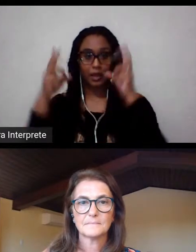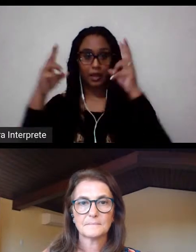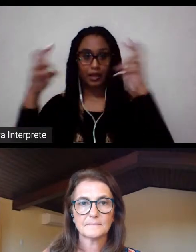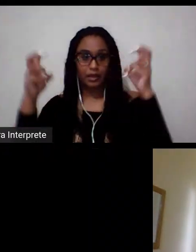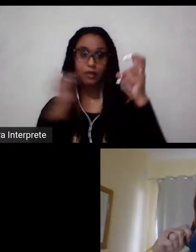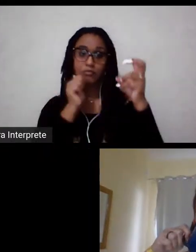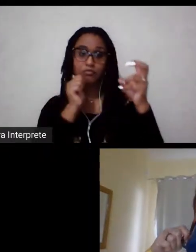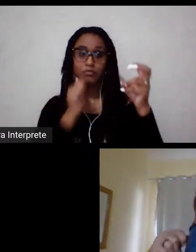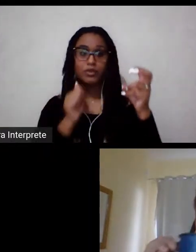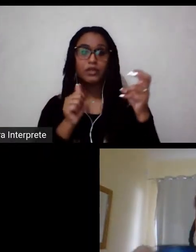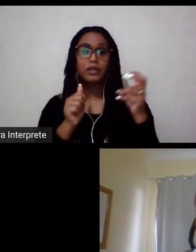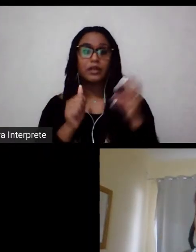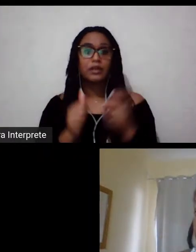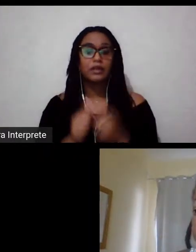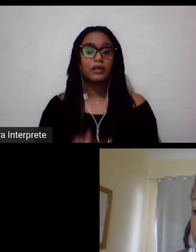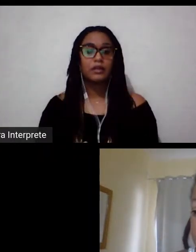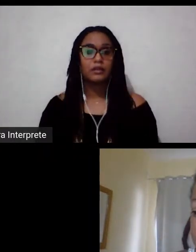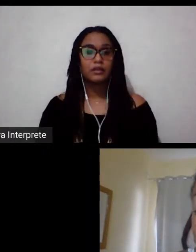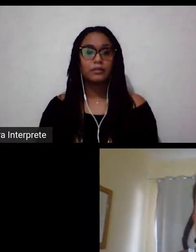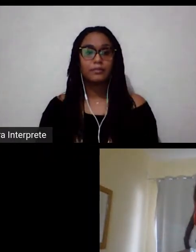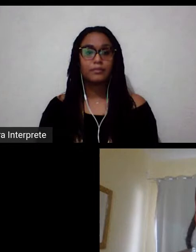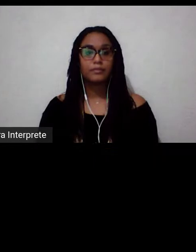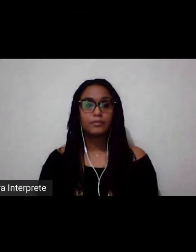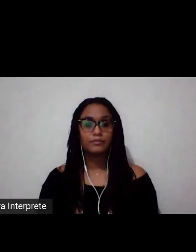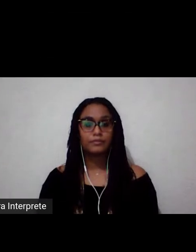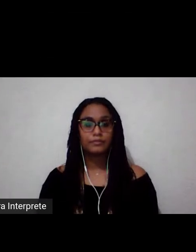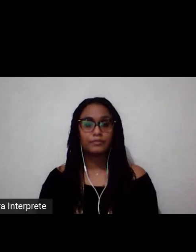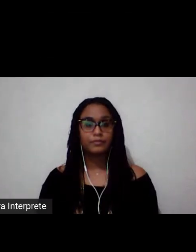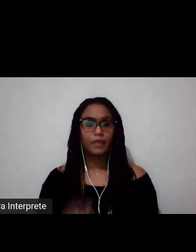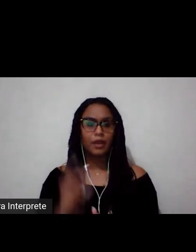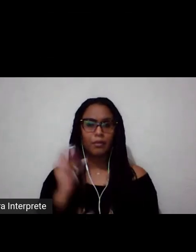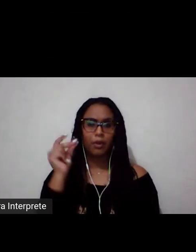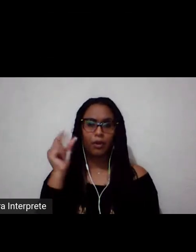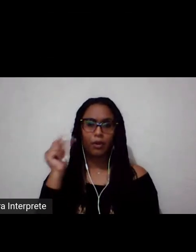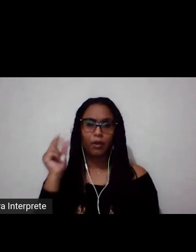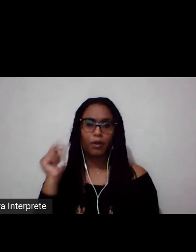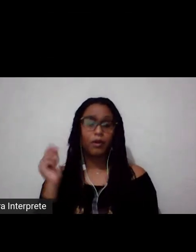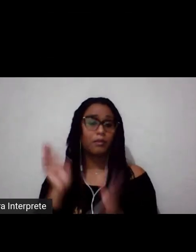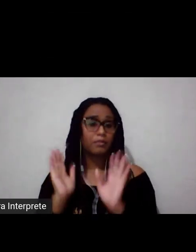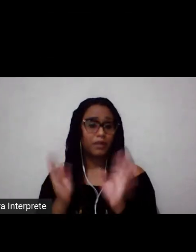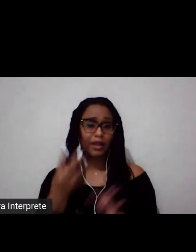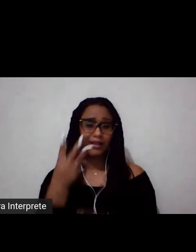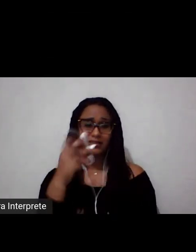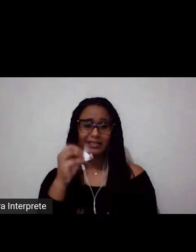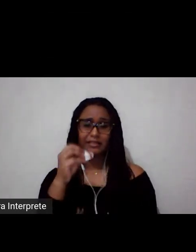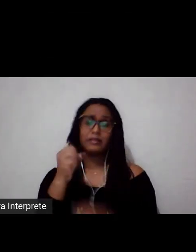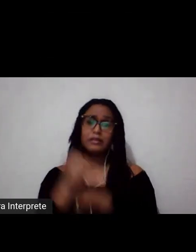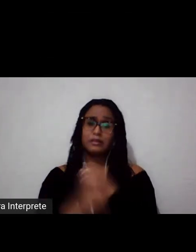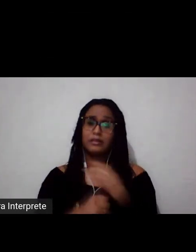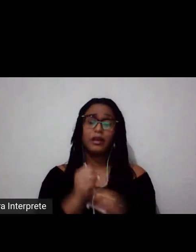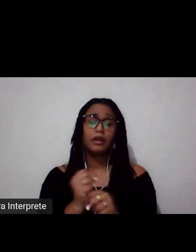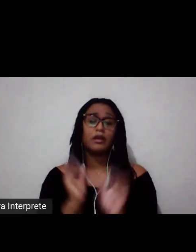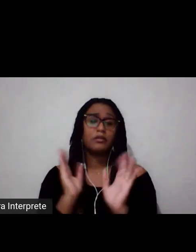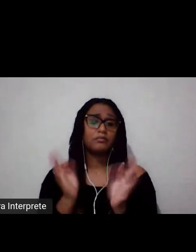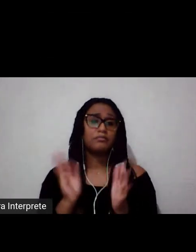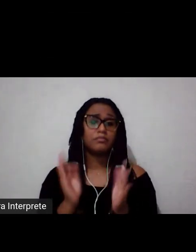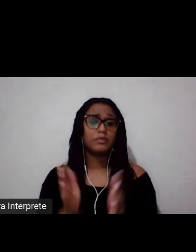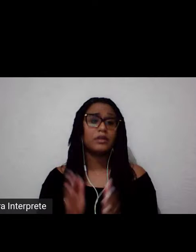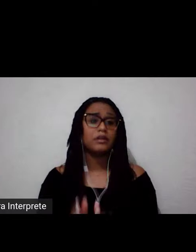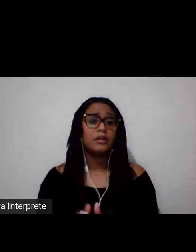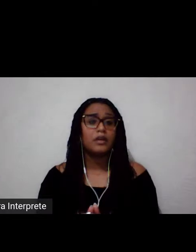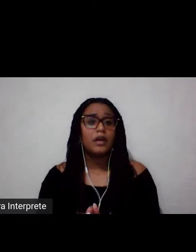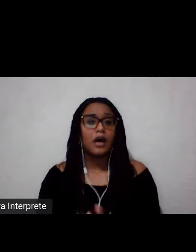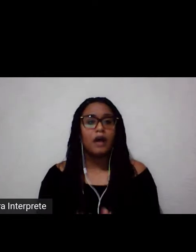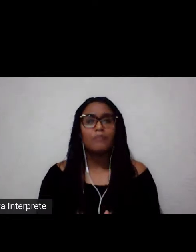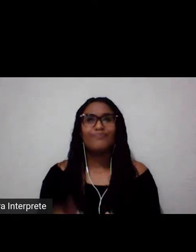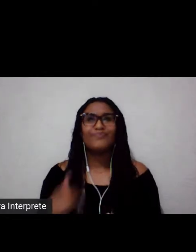esporte já há um bom tempo, digamos que mais de 30 anos, foi uma questão que sempre